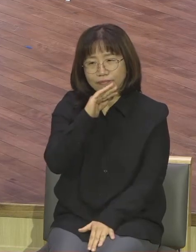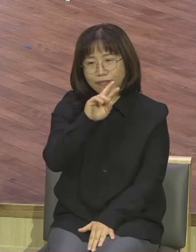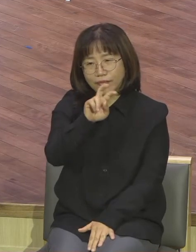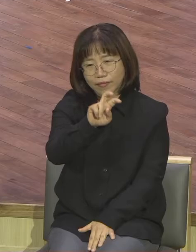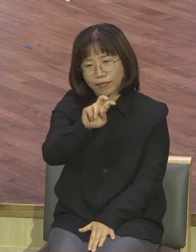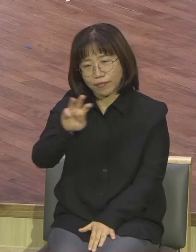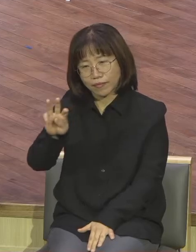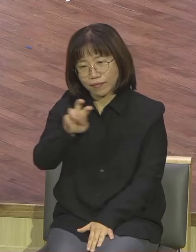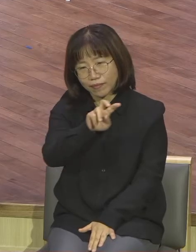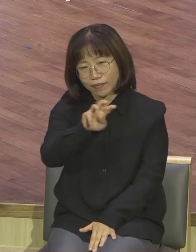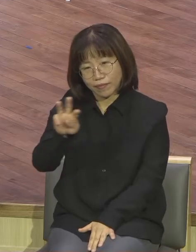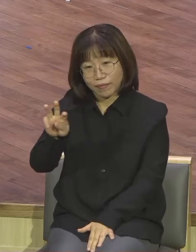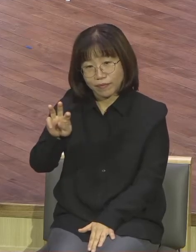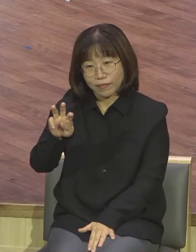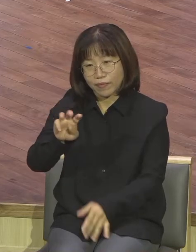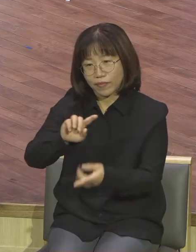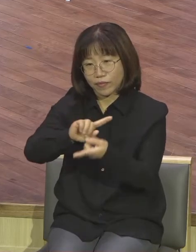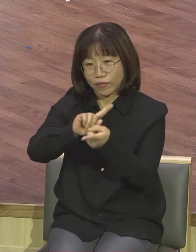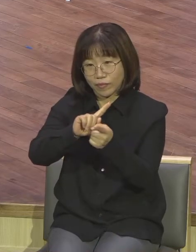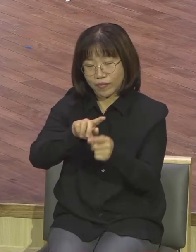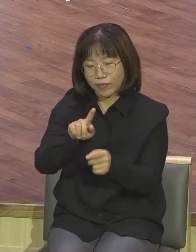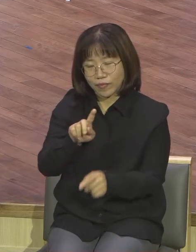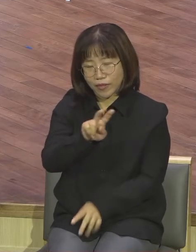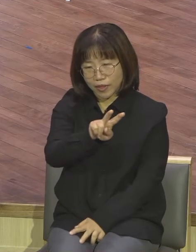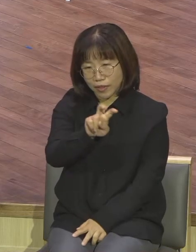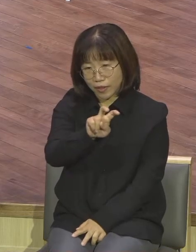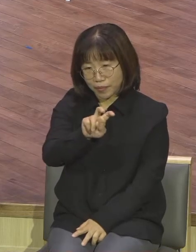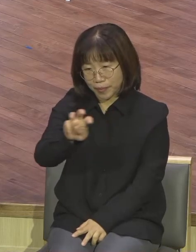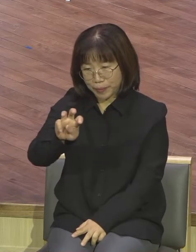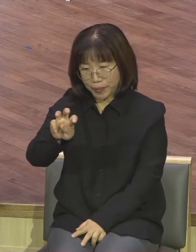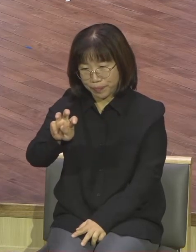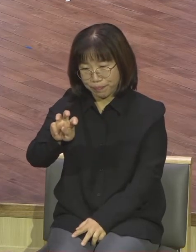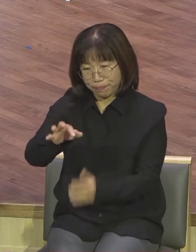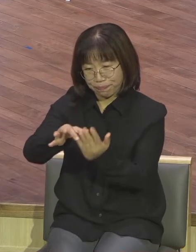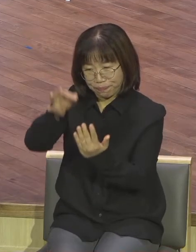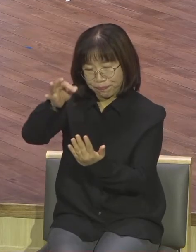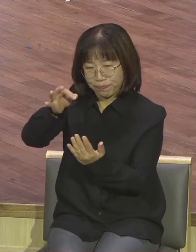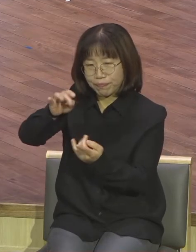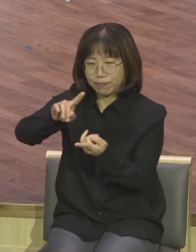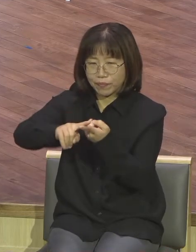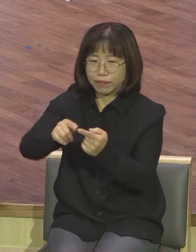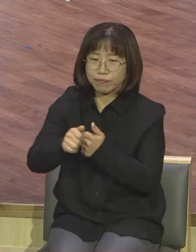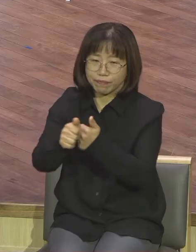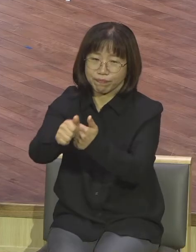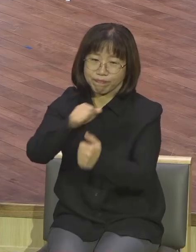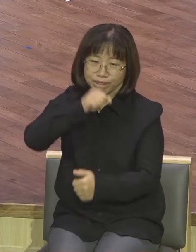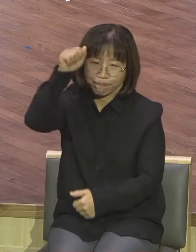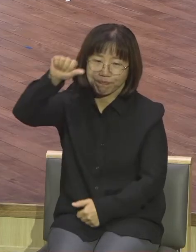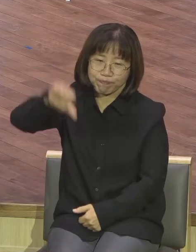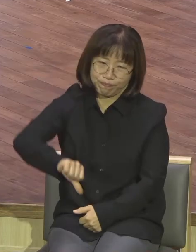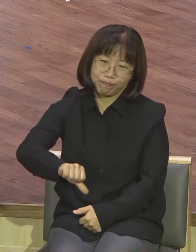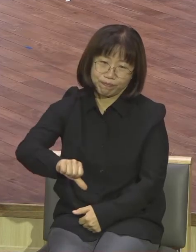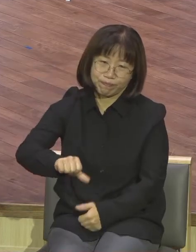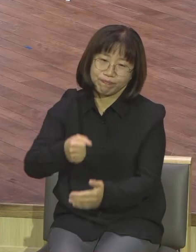세대가 어떤 선택을 하느냐 따라서 대선의 결과가 달라질 것이다 그렇게 말들을 하고 있습니다